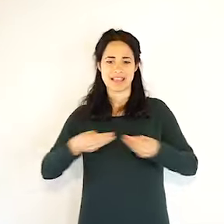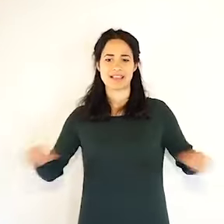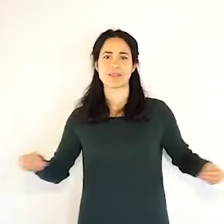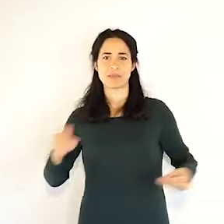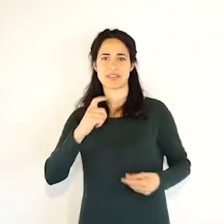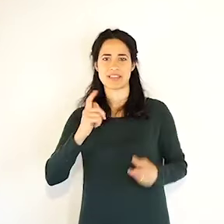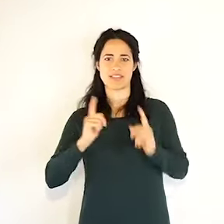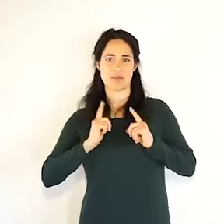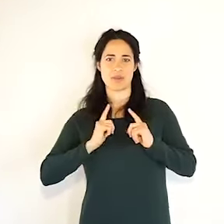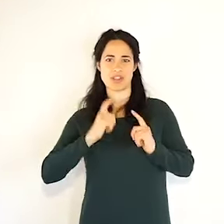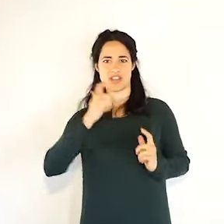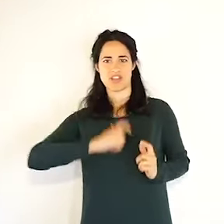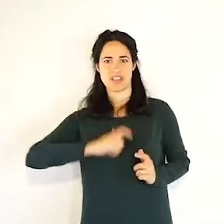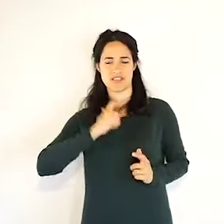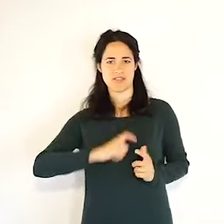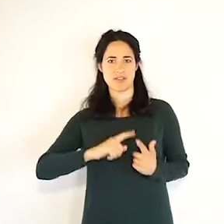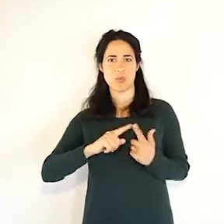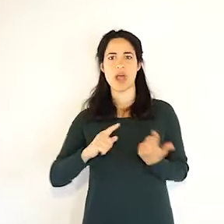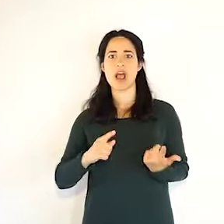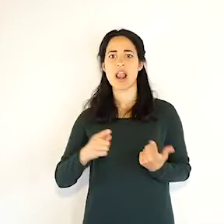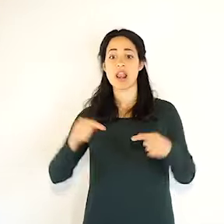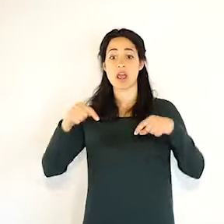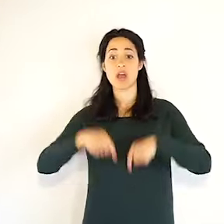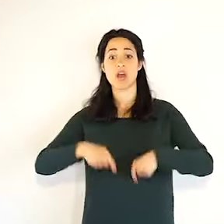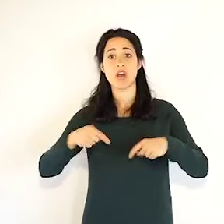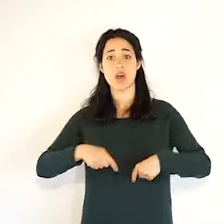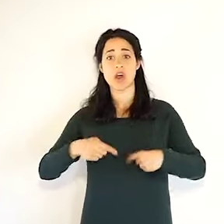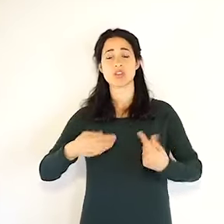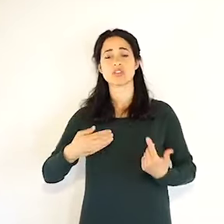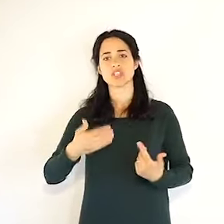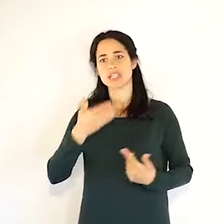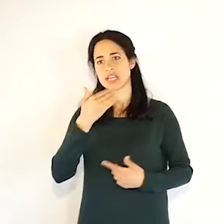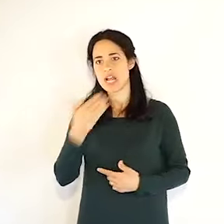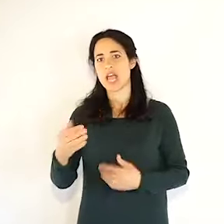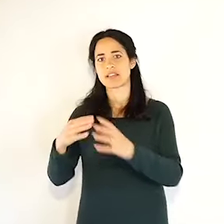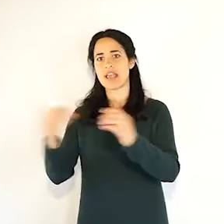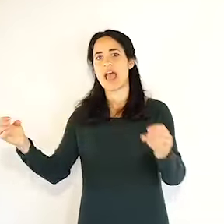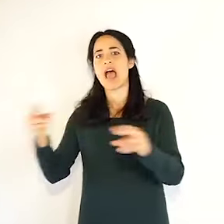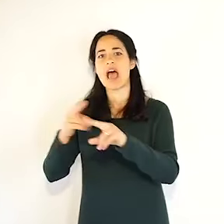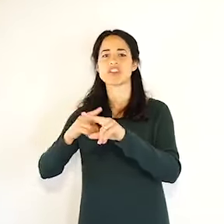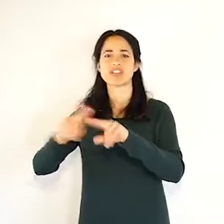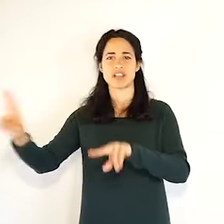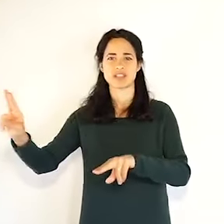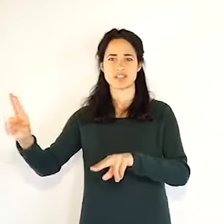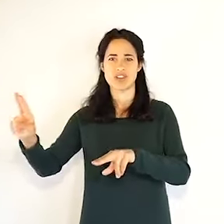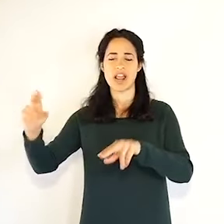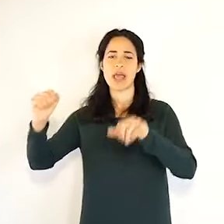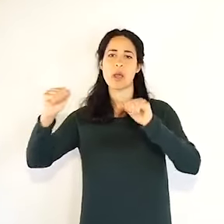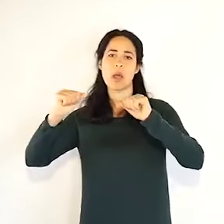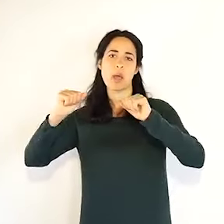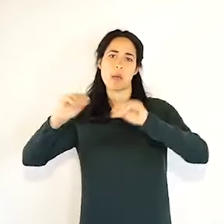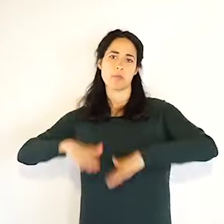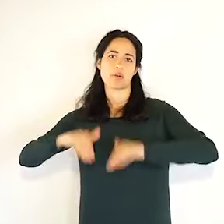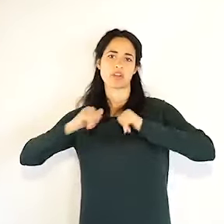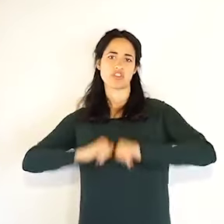terapia subintensiva, quasi 636.000 mascherine chirurgiche, 116